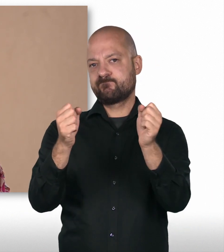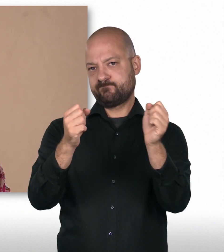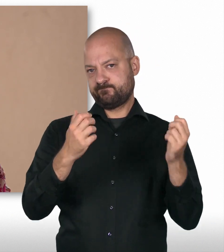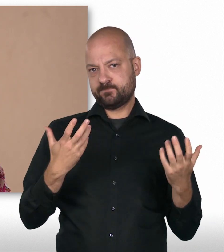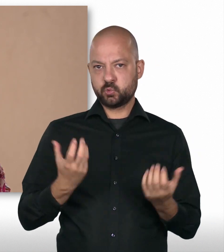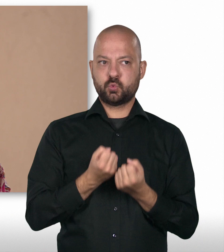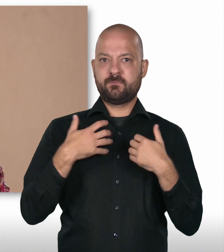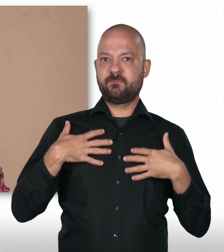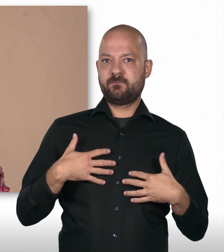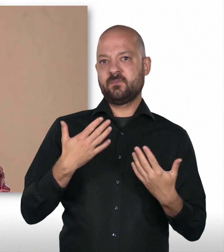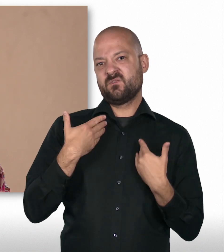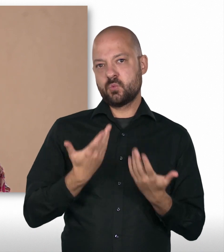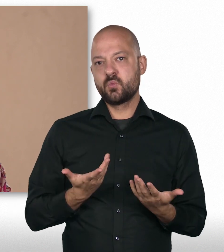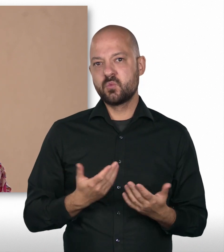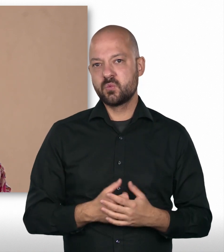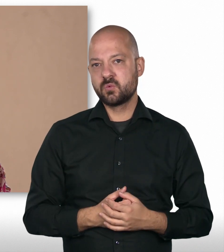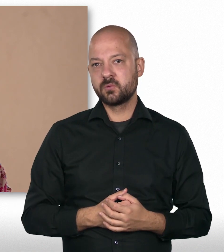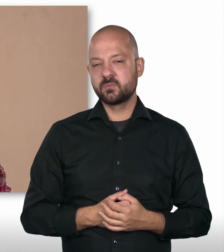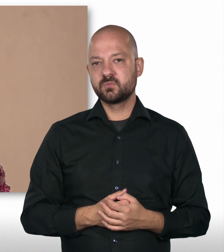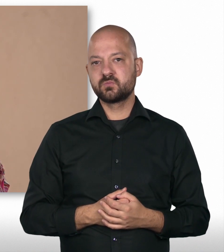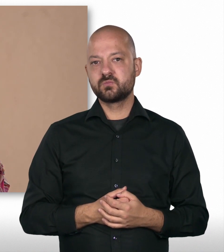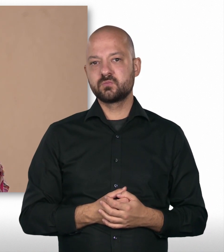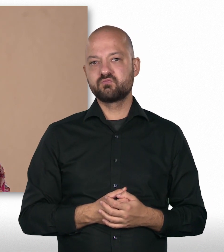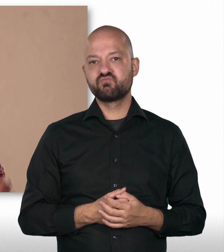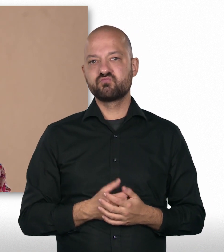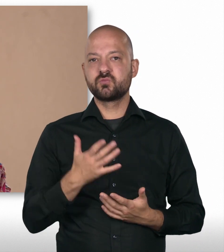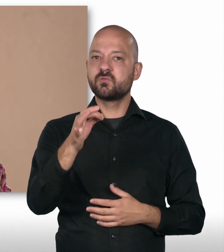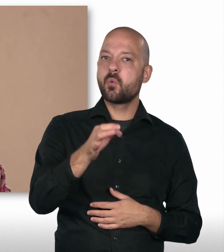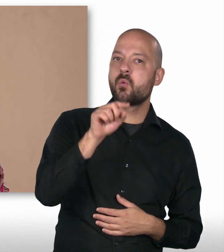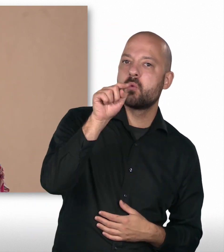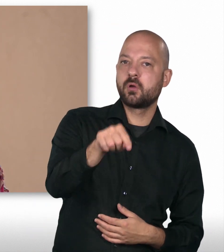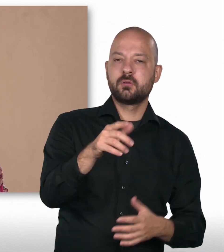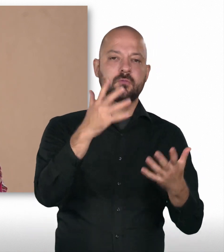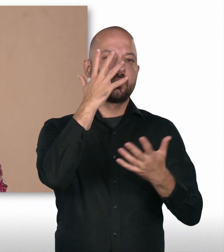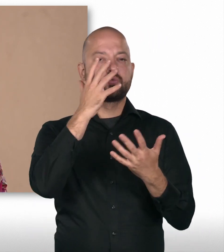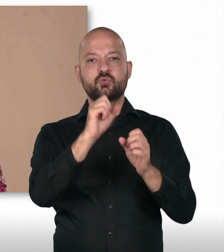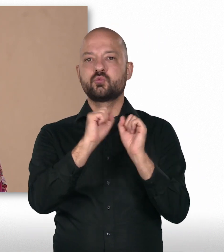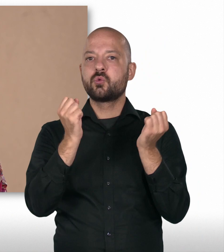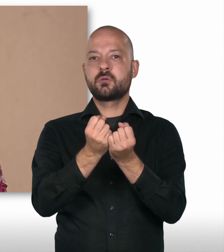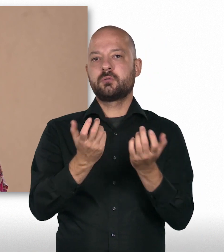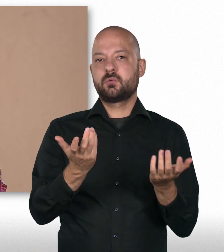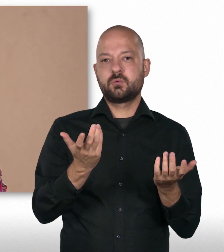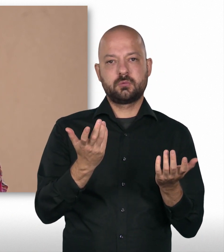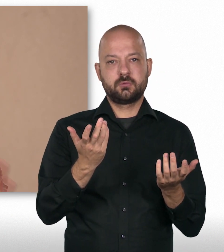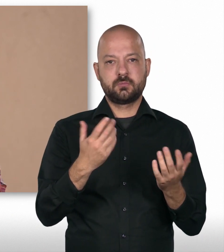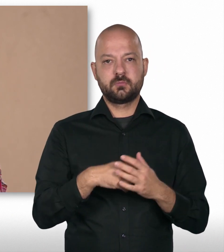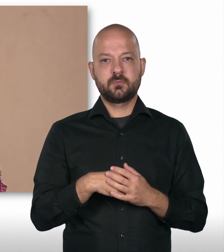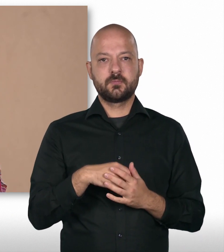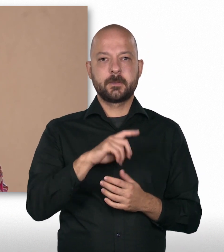in so einer Situation wirklich hands-on vor Ort was tun zu können und dann hoffentlich alles zu einem guten Ende